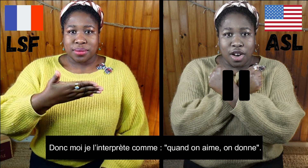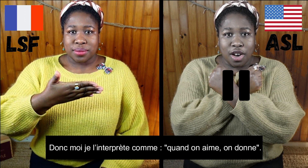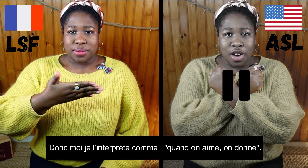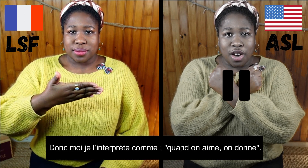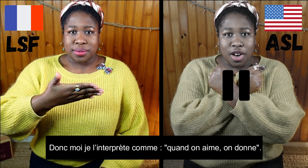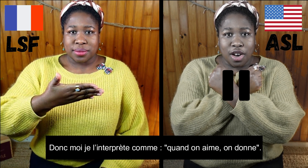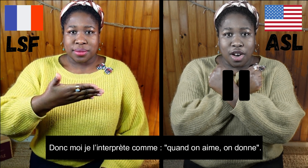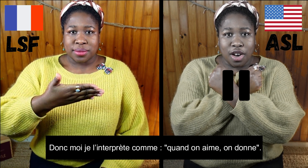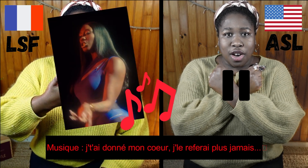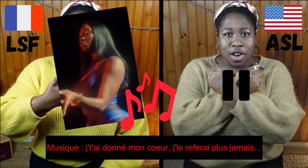aime on donne.